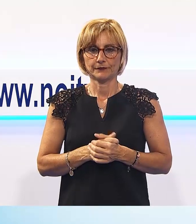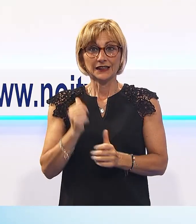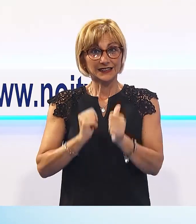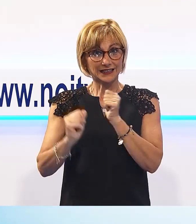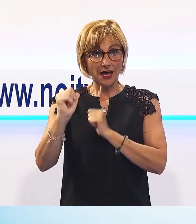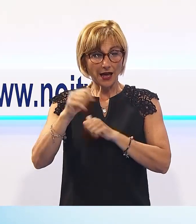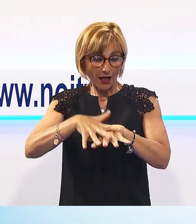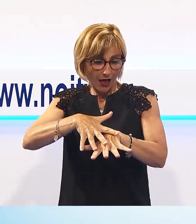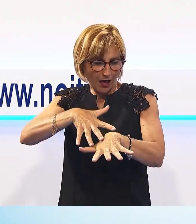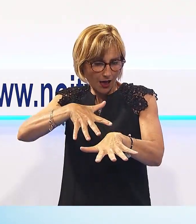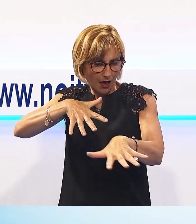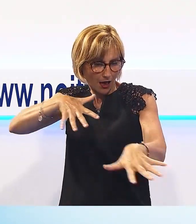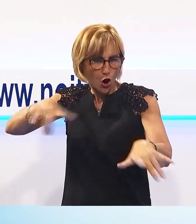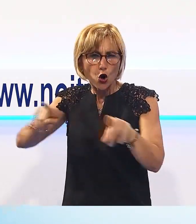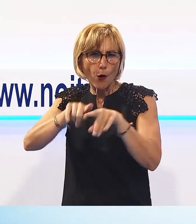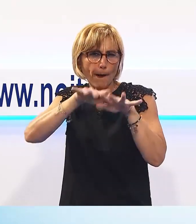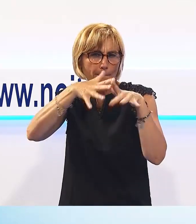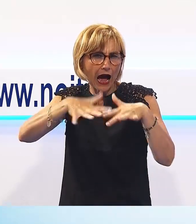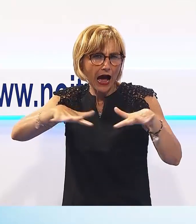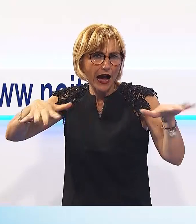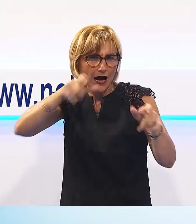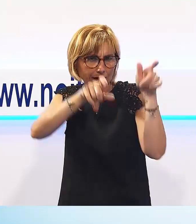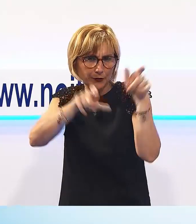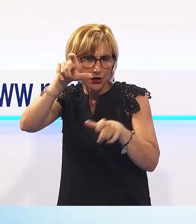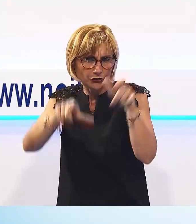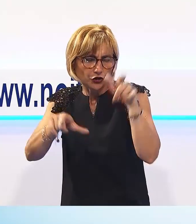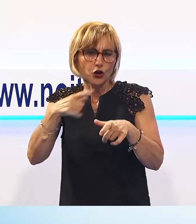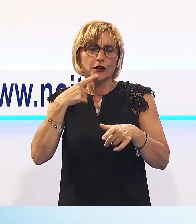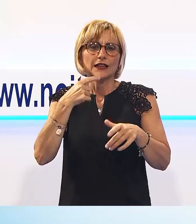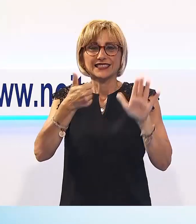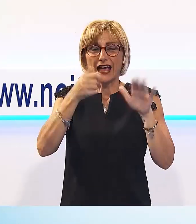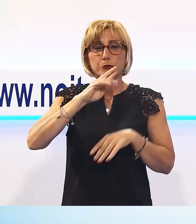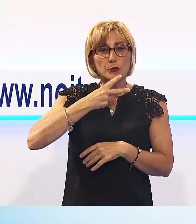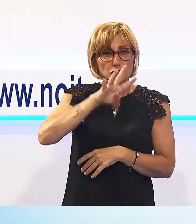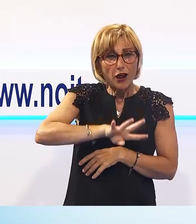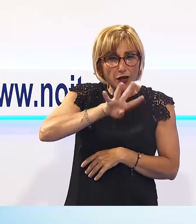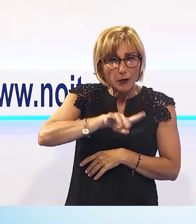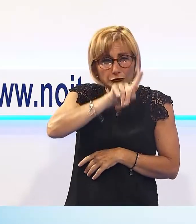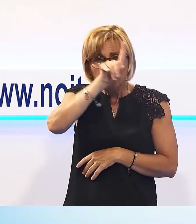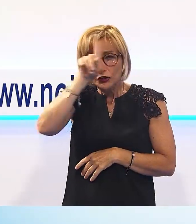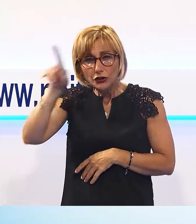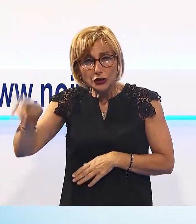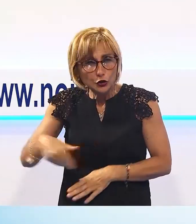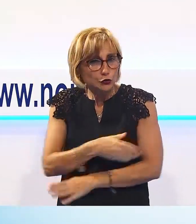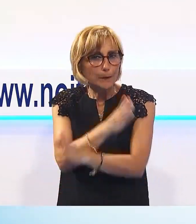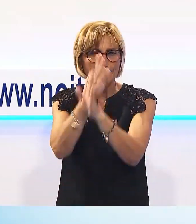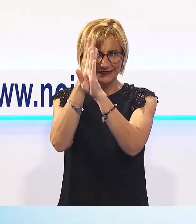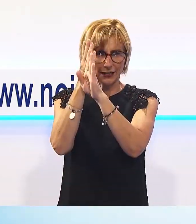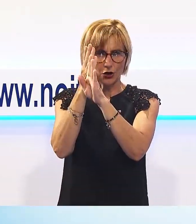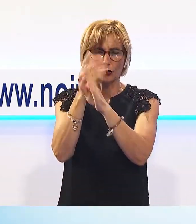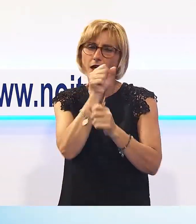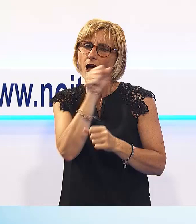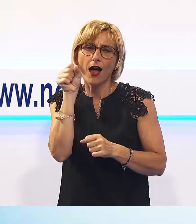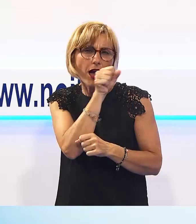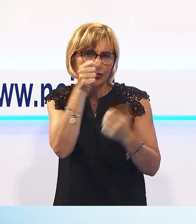cantato, ballato e saltato per una giornata intera sulla spiaggia del Muraglione per la prima e già leggendaria tappa del Giova Beach